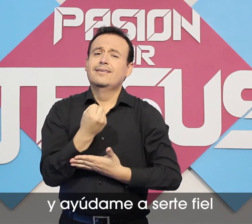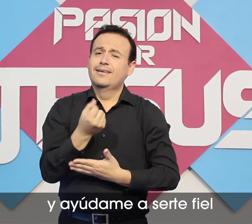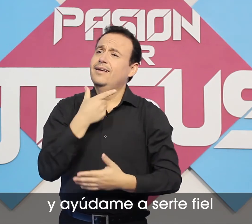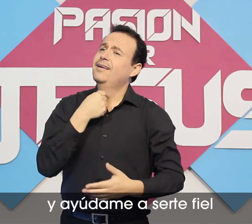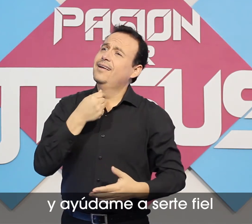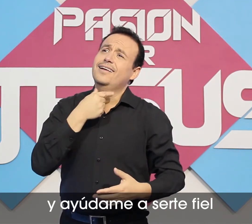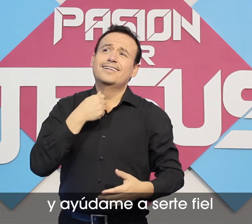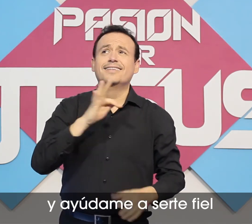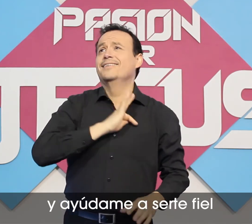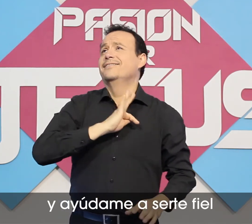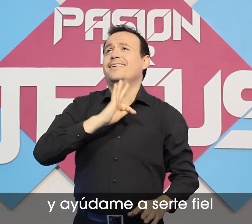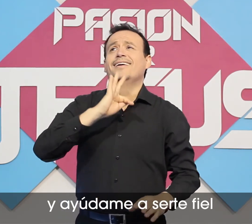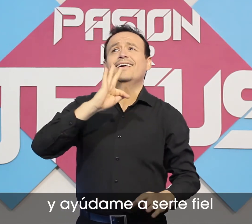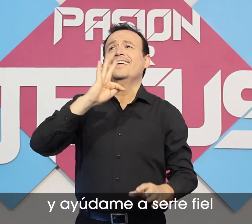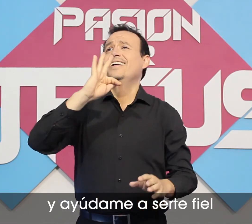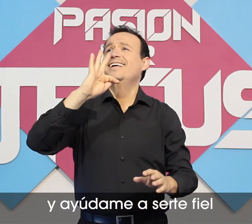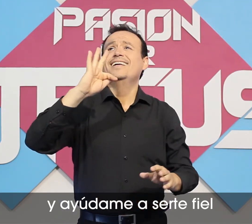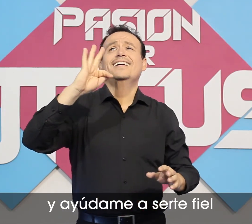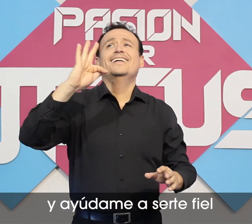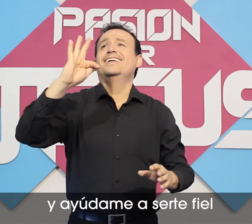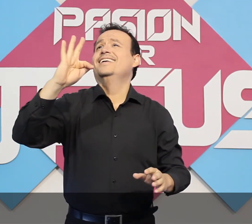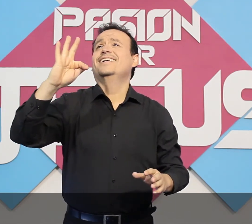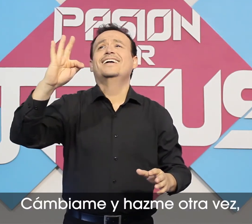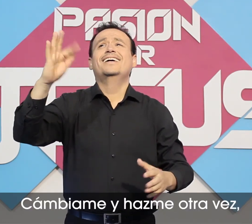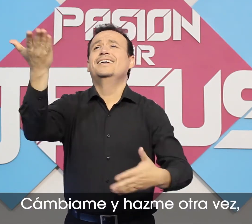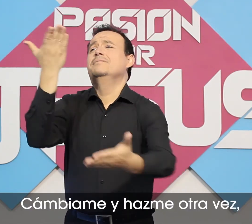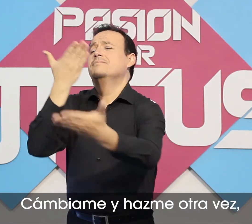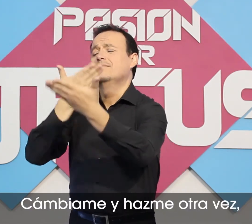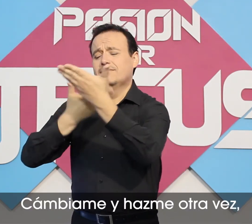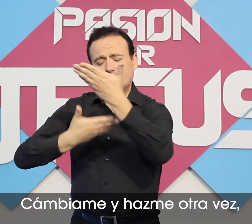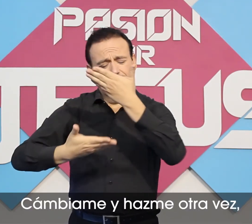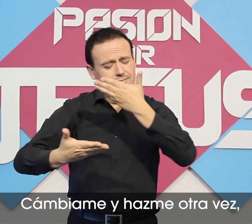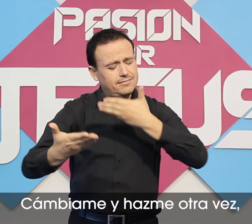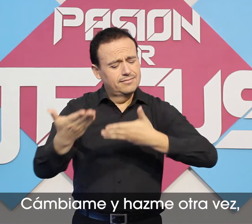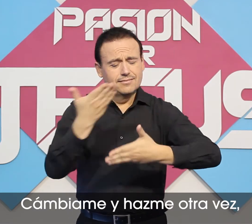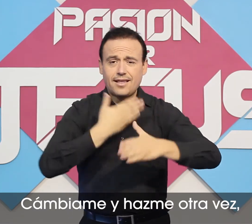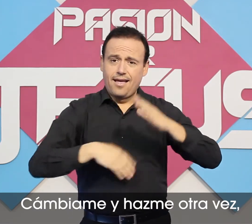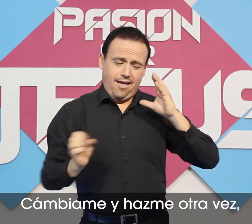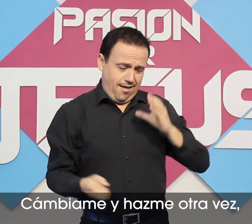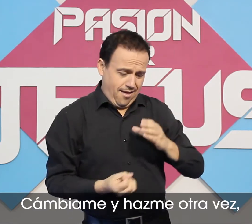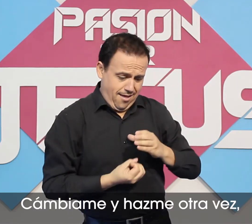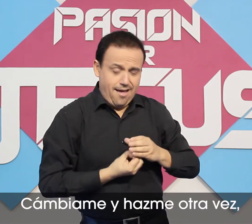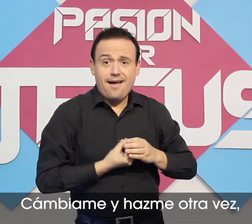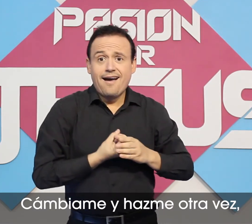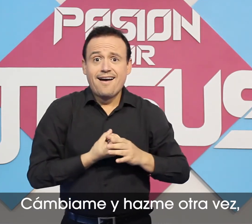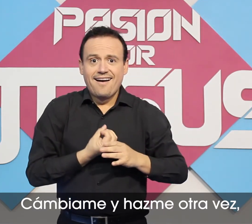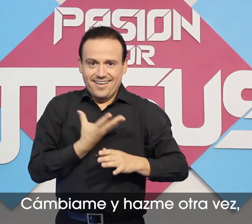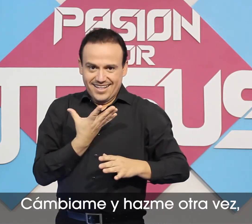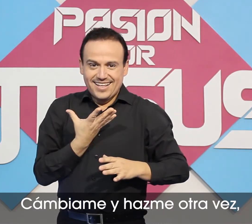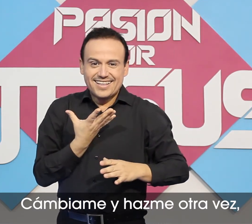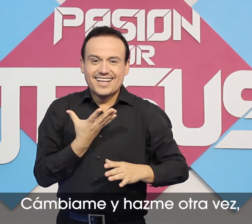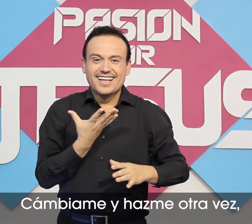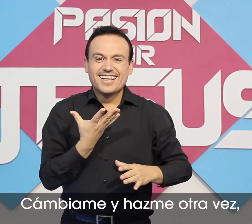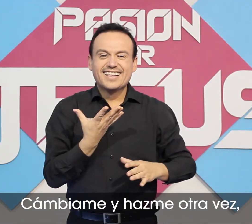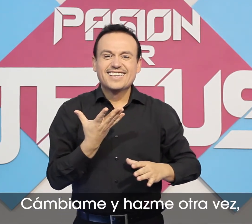ser de fiel Cámbiame y hazme otra vez